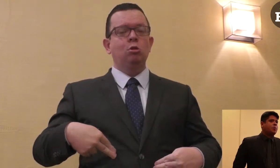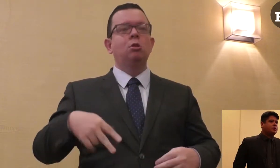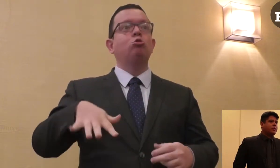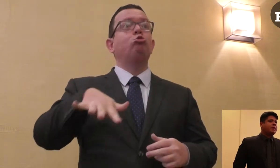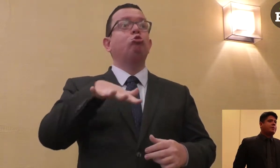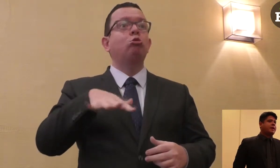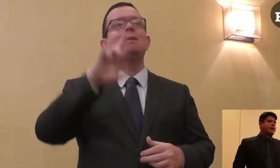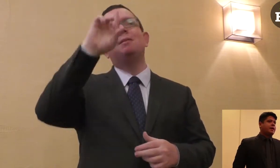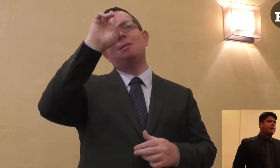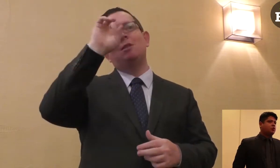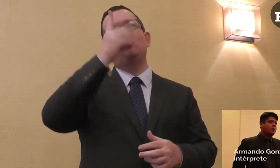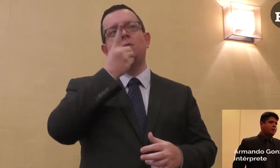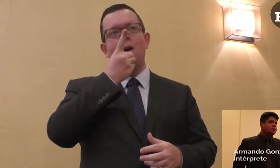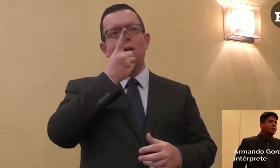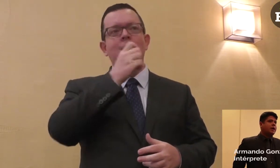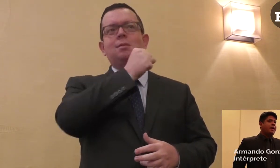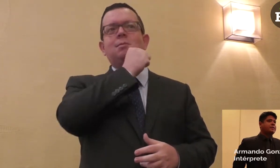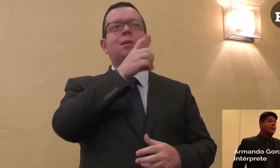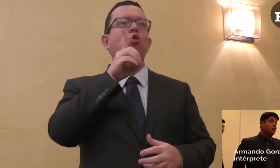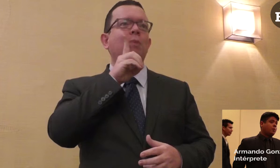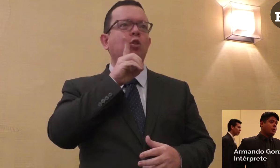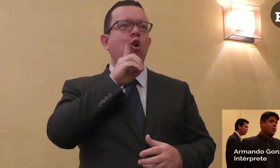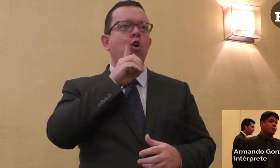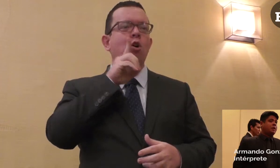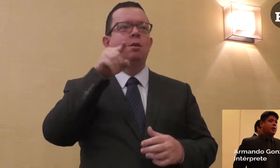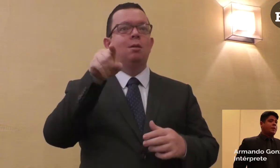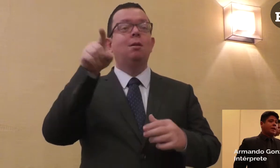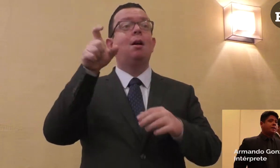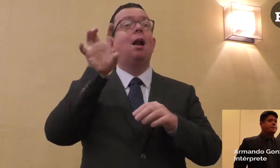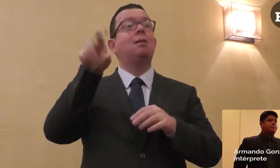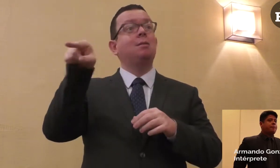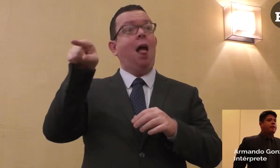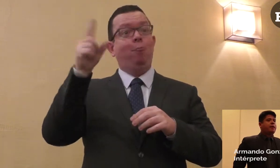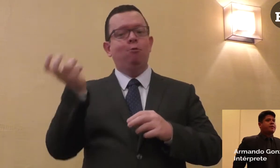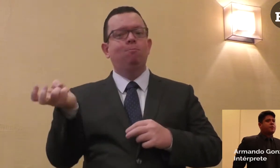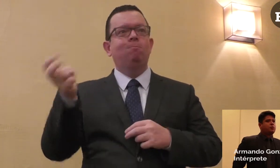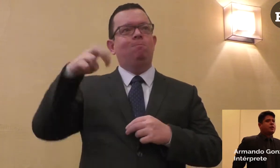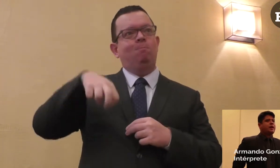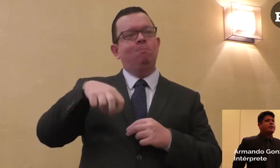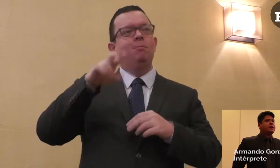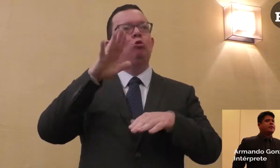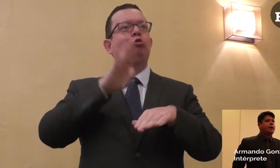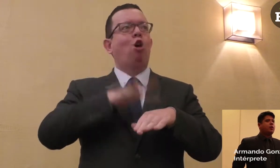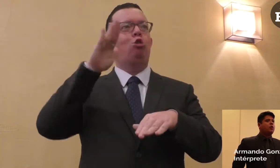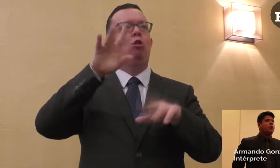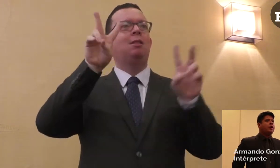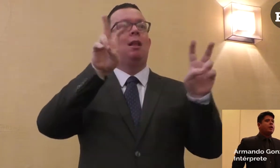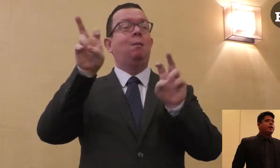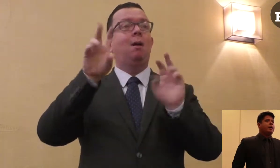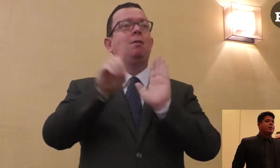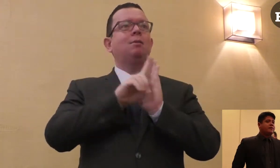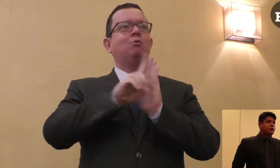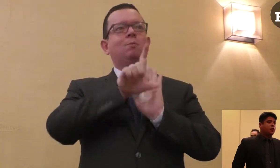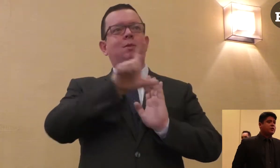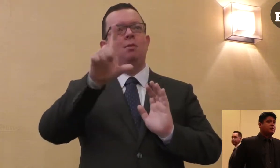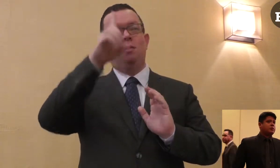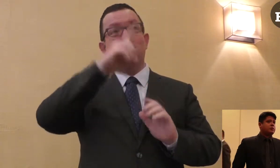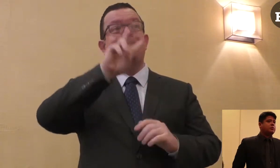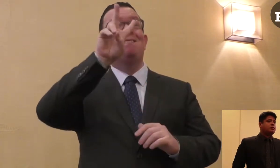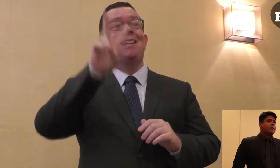discapacidad en la Comisión Interamericana de Derechos Humanos en Santo Domingo, República Dominicana. En esa oportunidad, el Estado manifestó